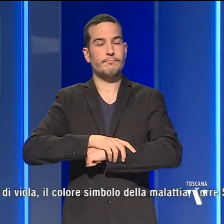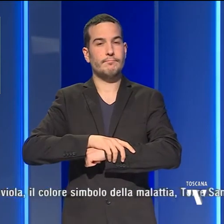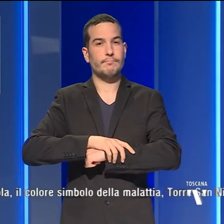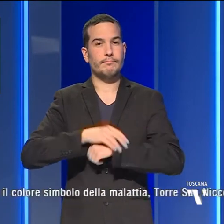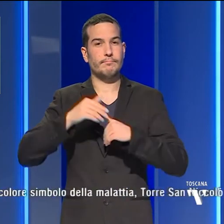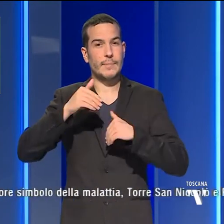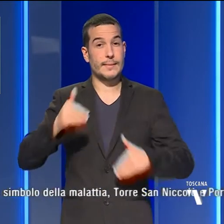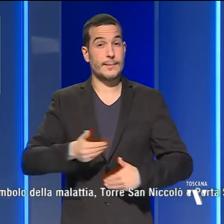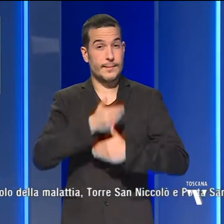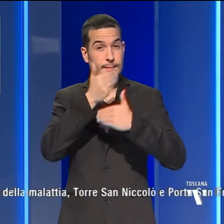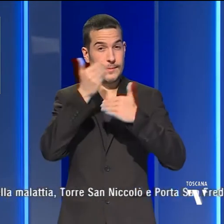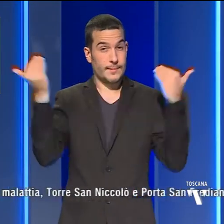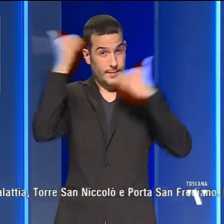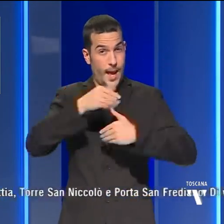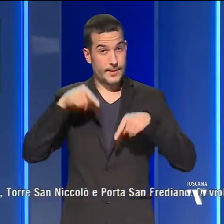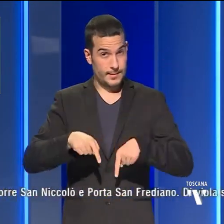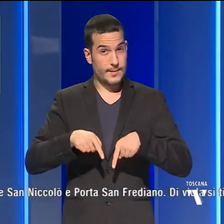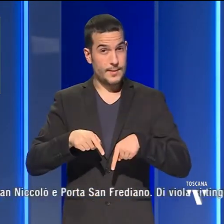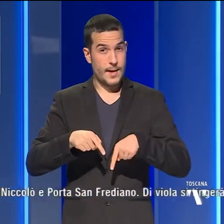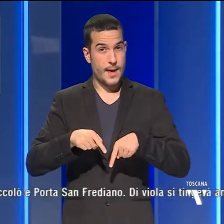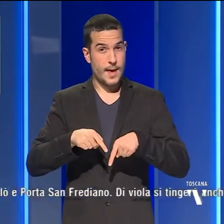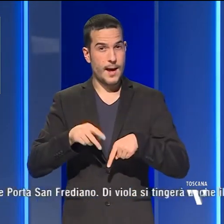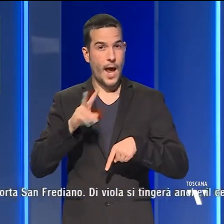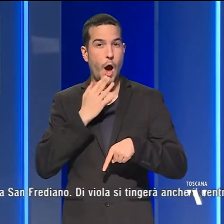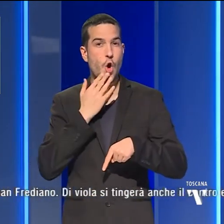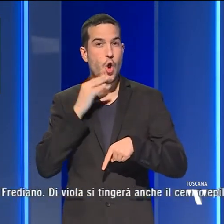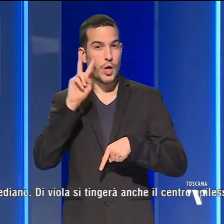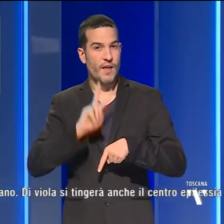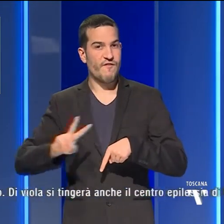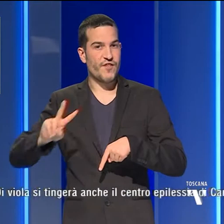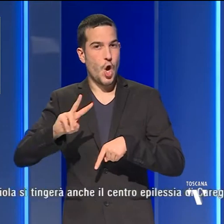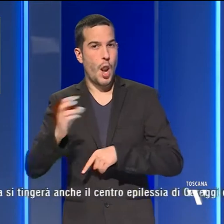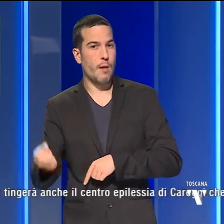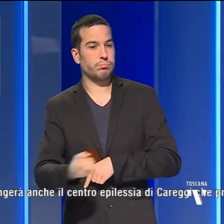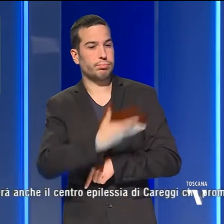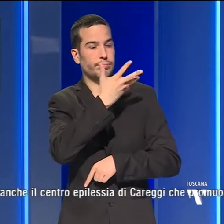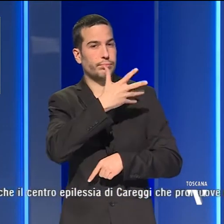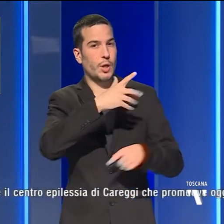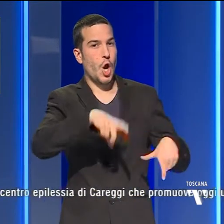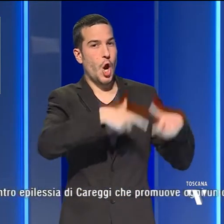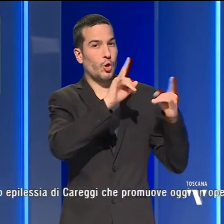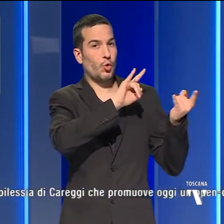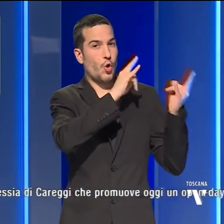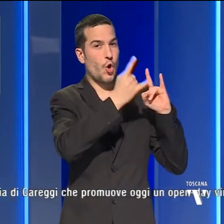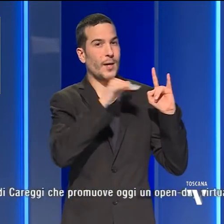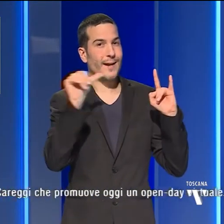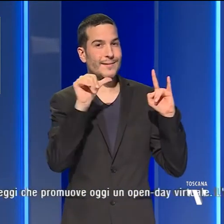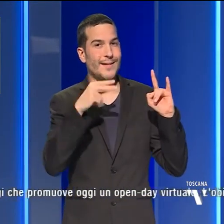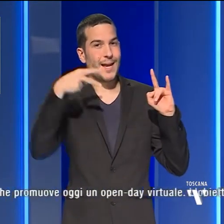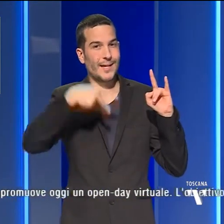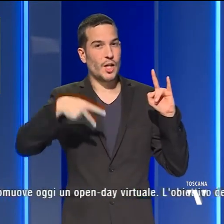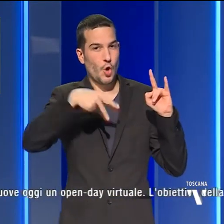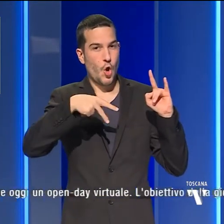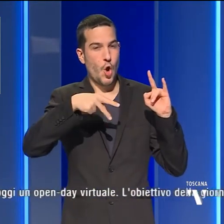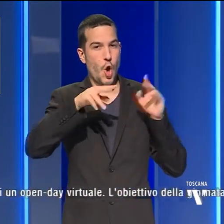stasera di viola il colore simbolo della malattia. Torre San Niccolò e Porta San